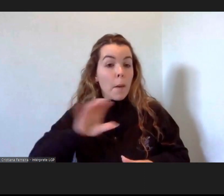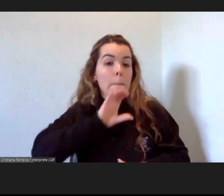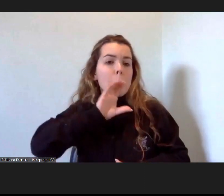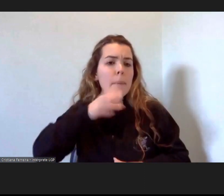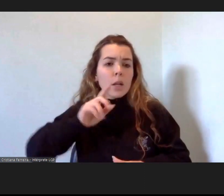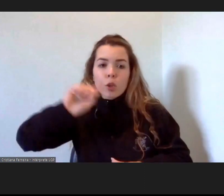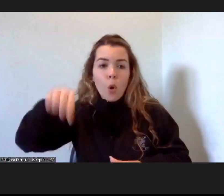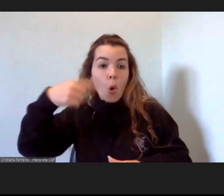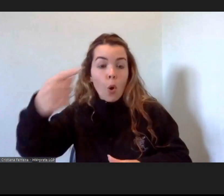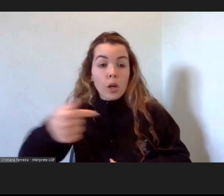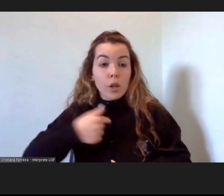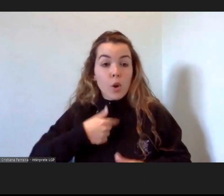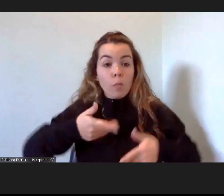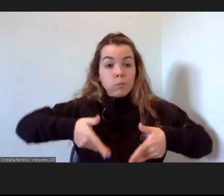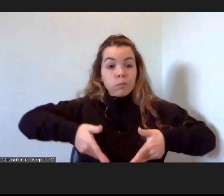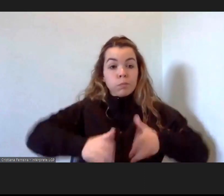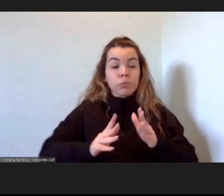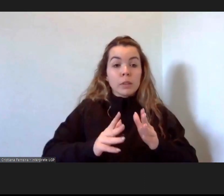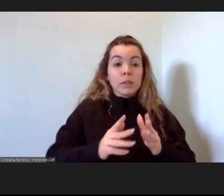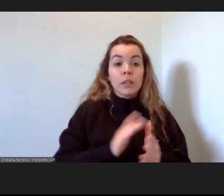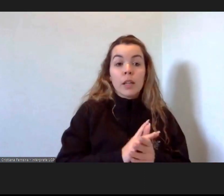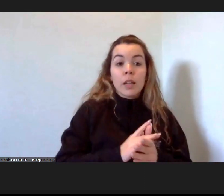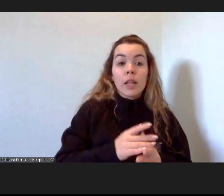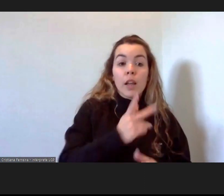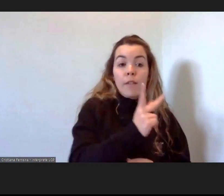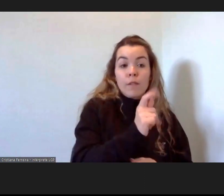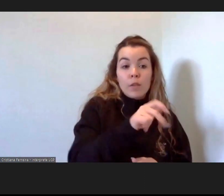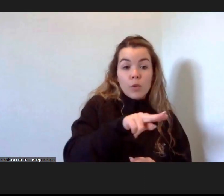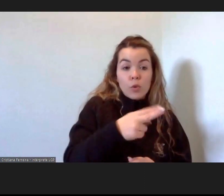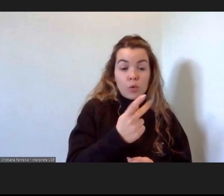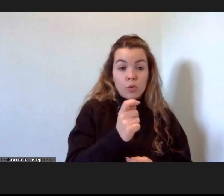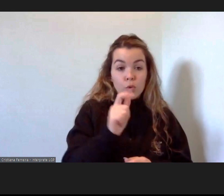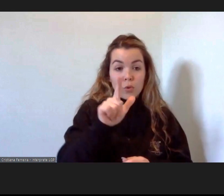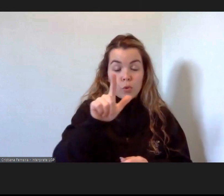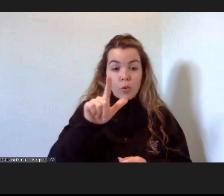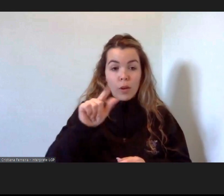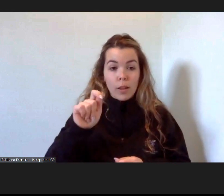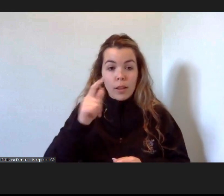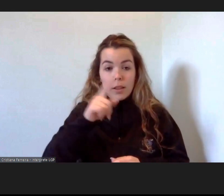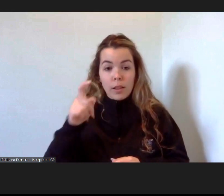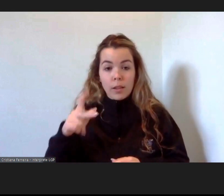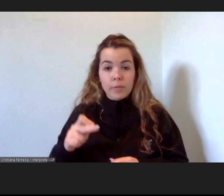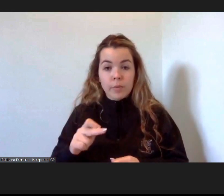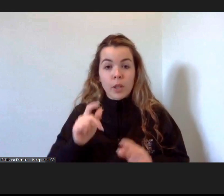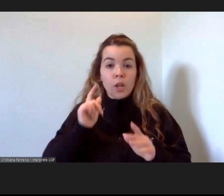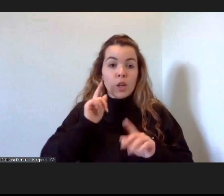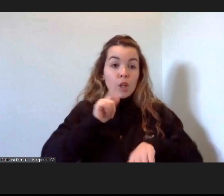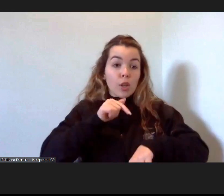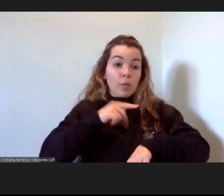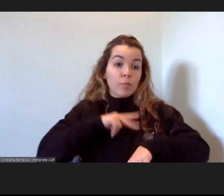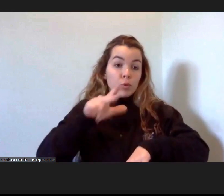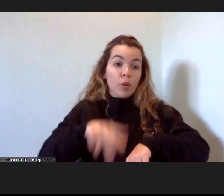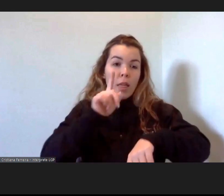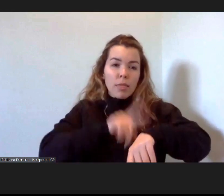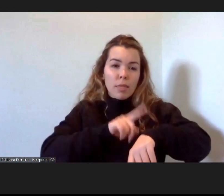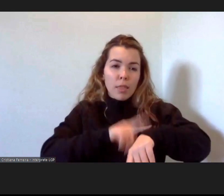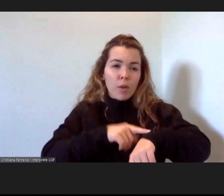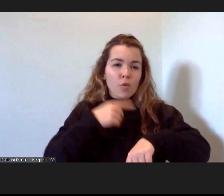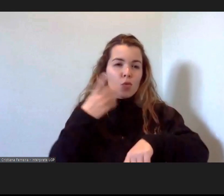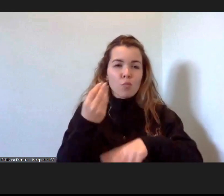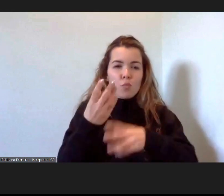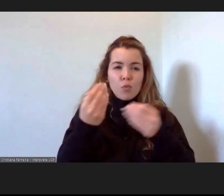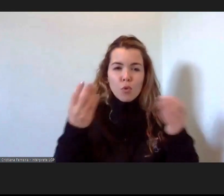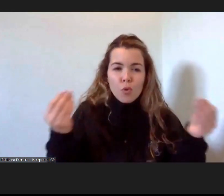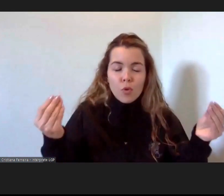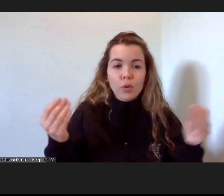Venezuela, estou em Portugal há muito tempo, não posso dizer porque, senão, já sabem a minha idade.